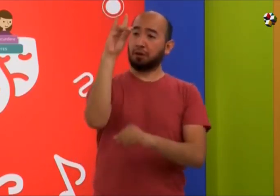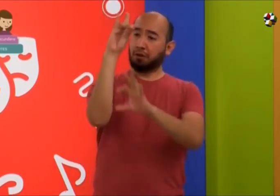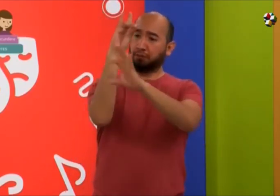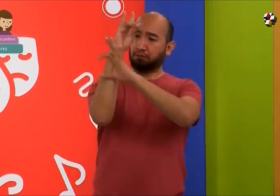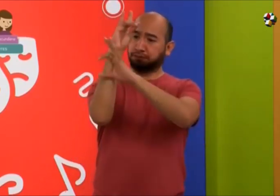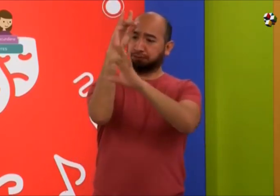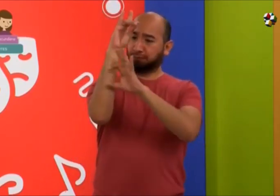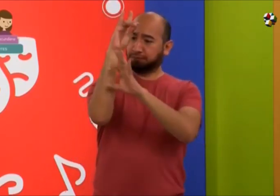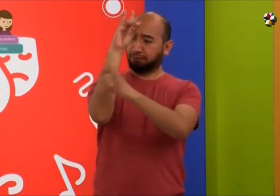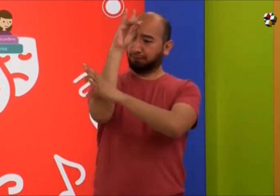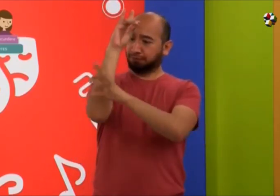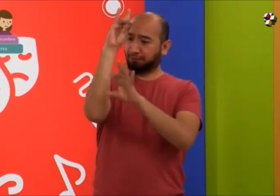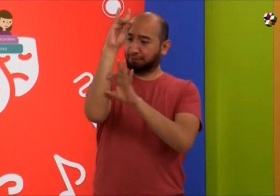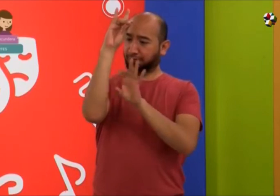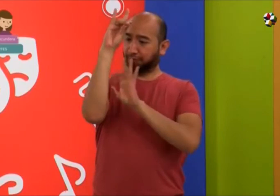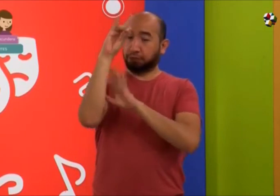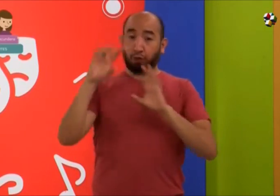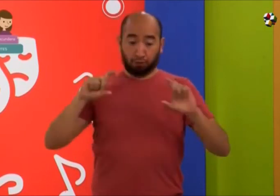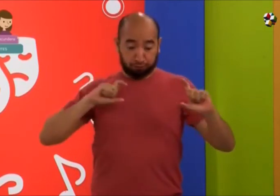Ya, ya, ya, ya.